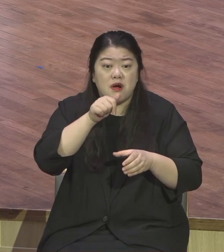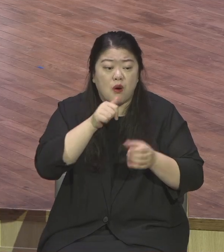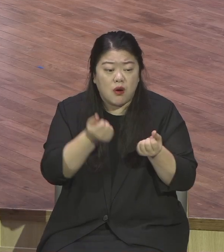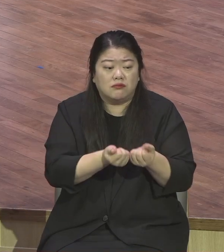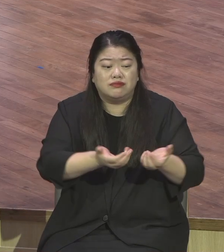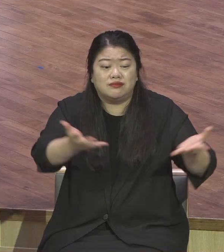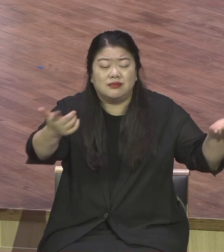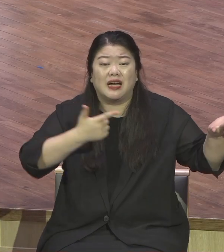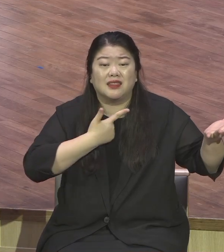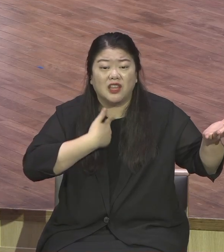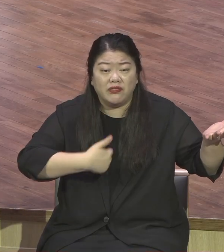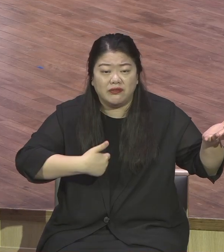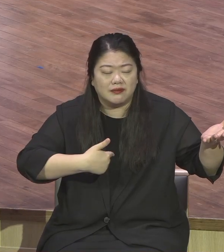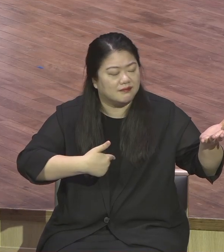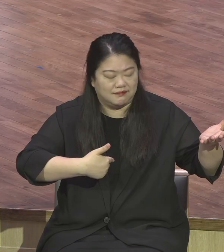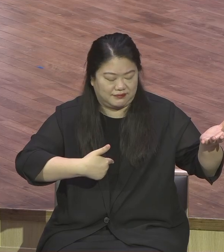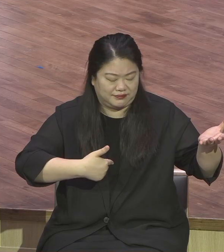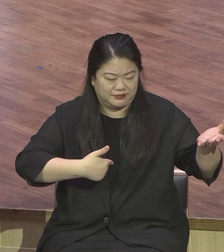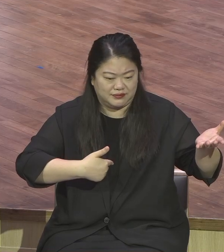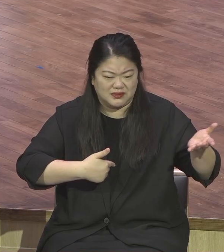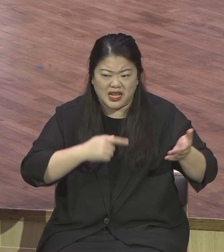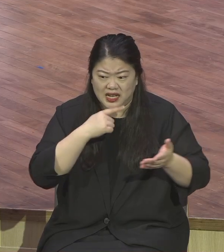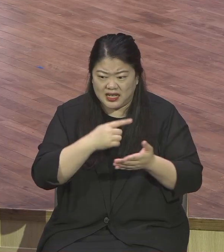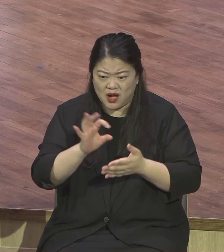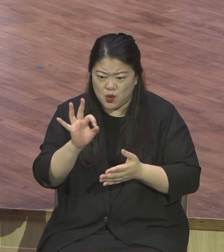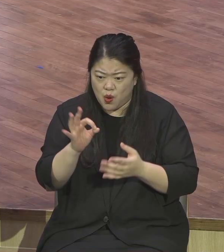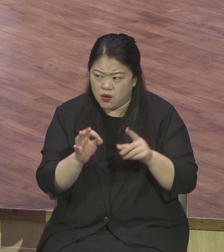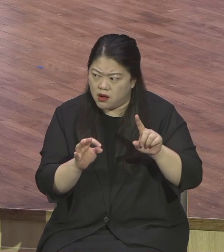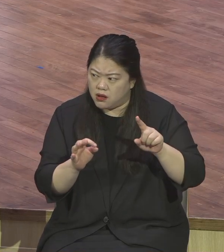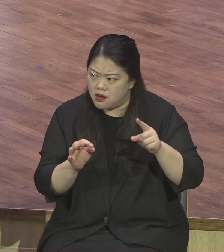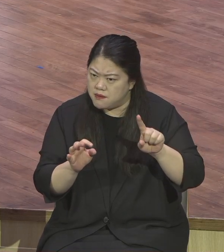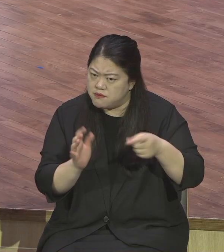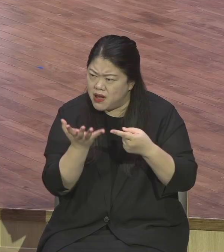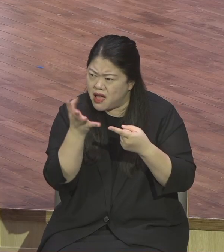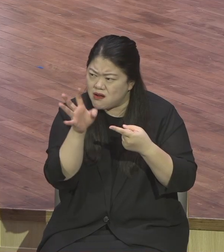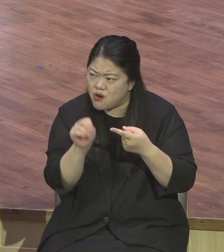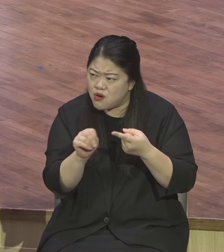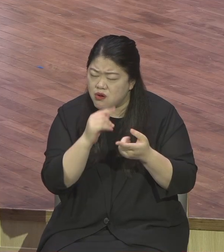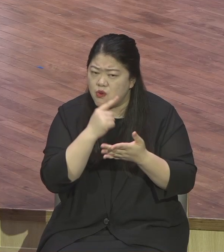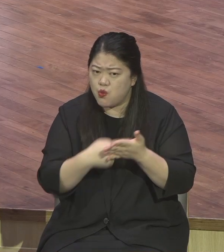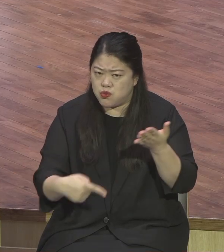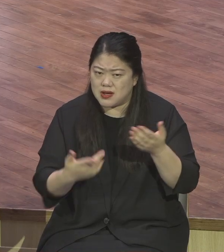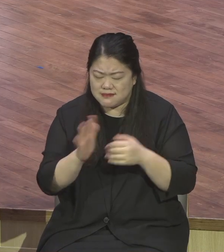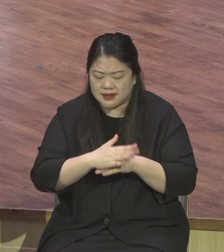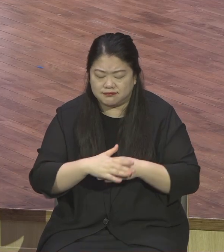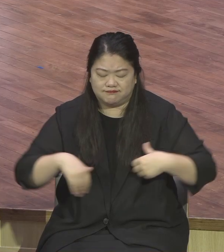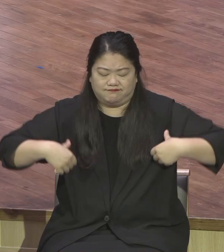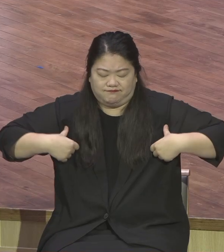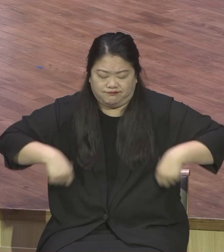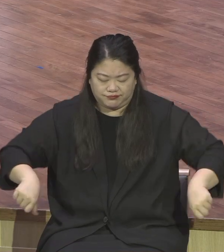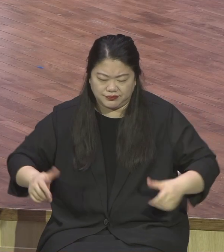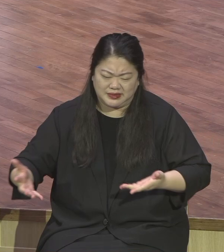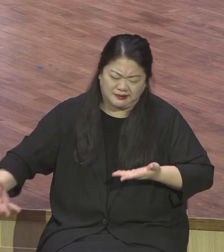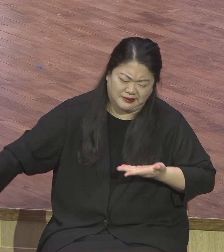에스페러스 에스페러스를 만드는 방법을 재교육을 시켰어요 전부 재교육을 시켰어요